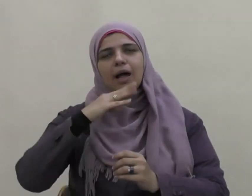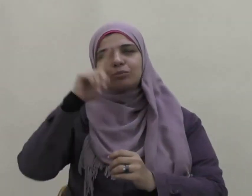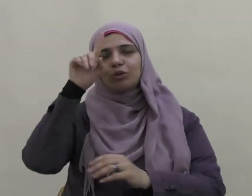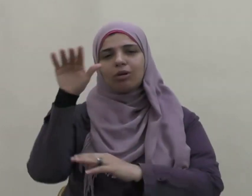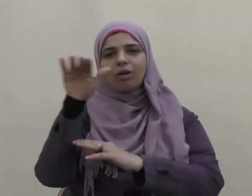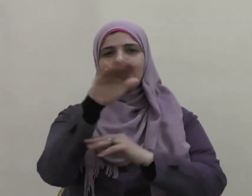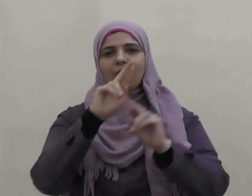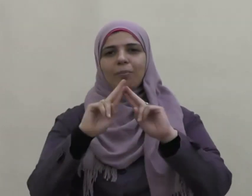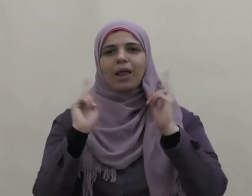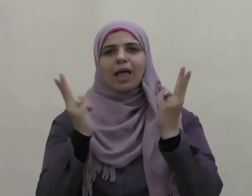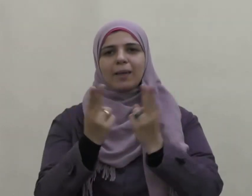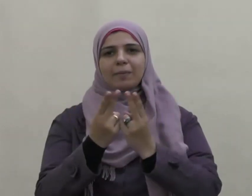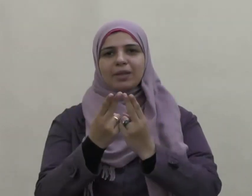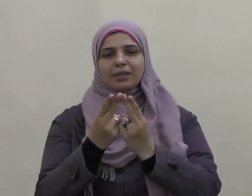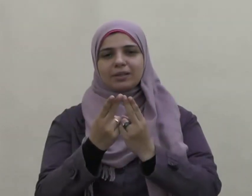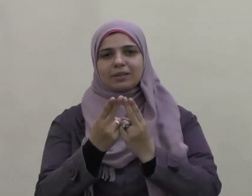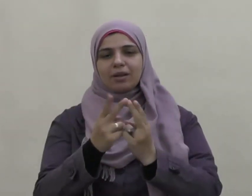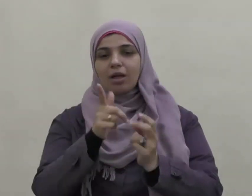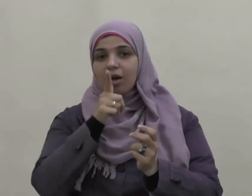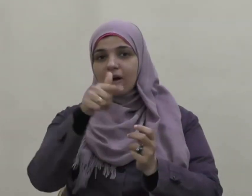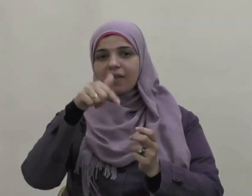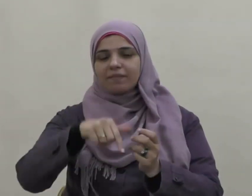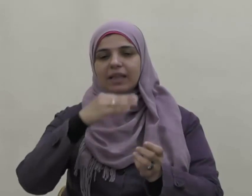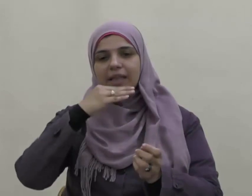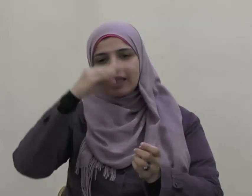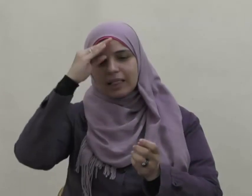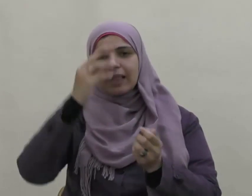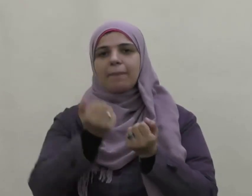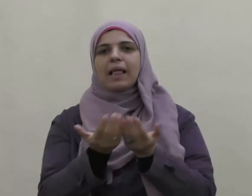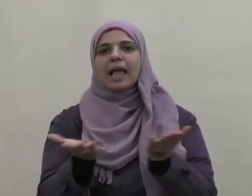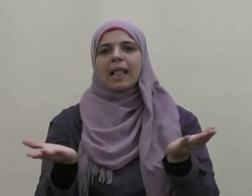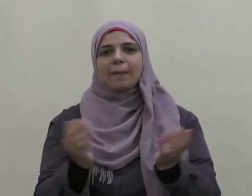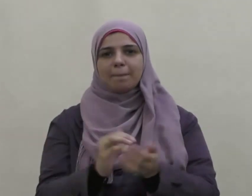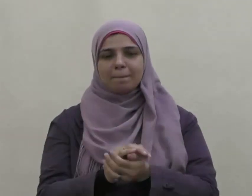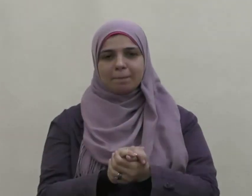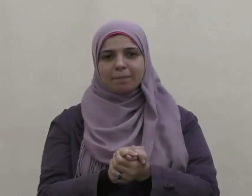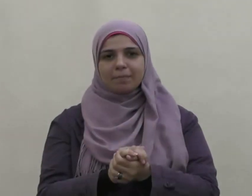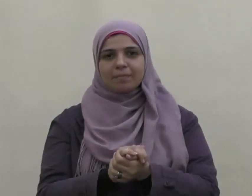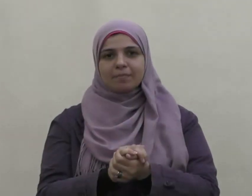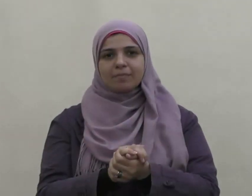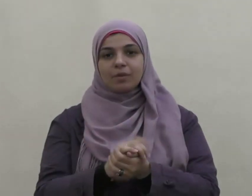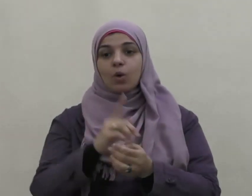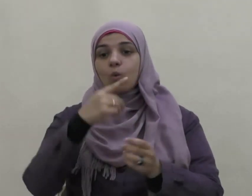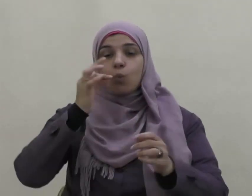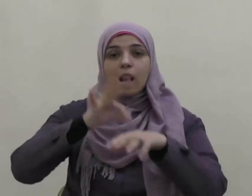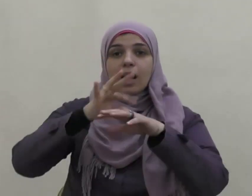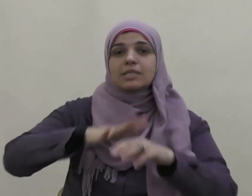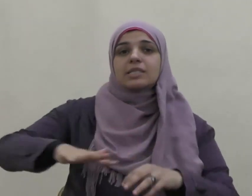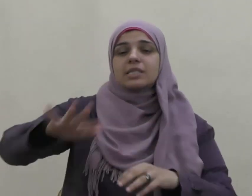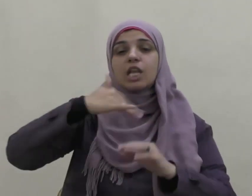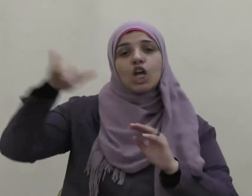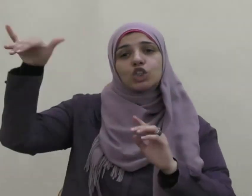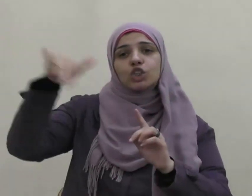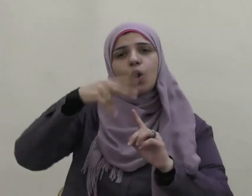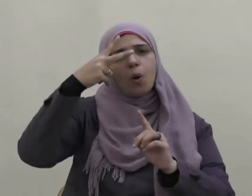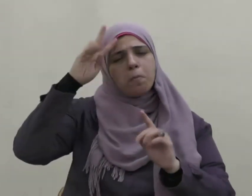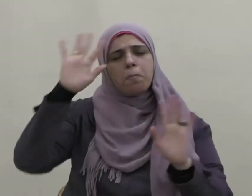رب العالمين القائل في كتابه الكريم والذين جاءوا من بعدهم